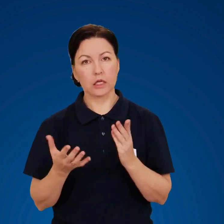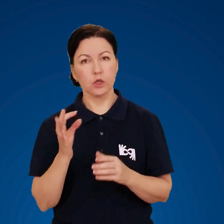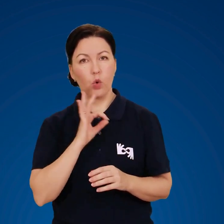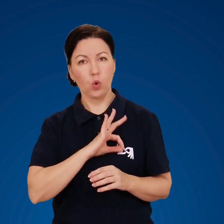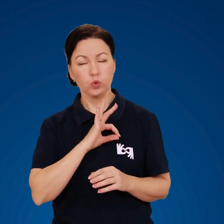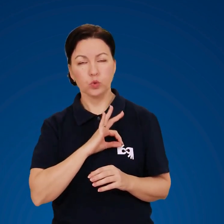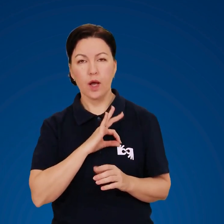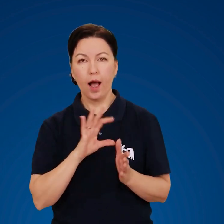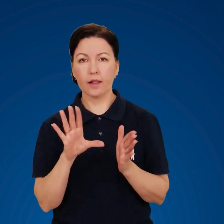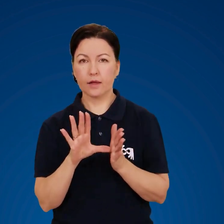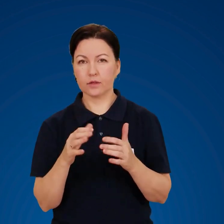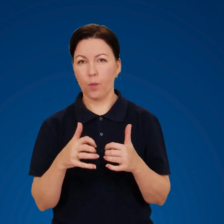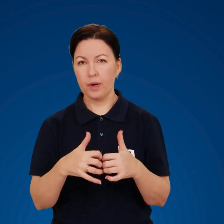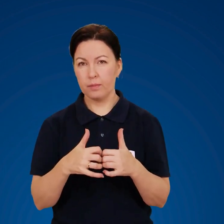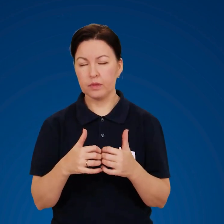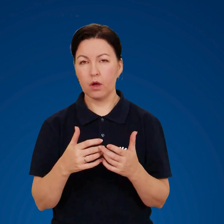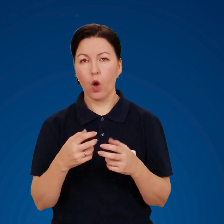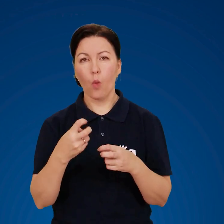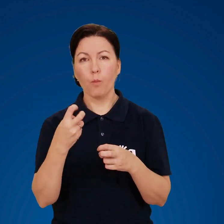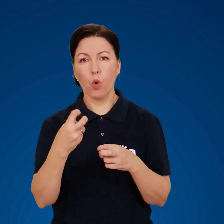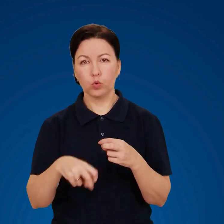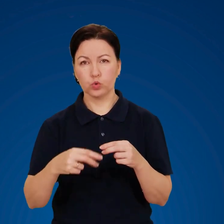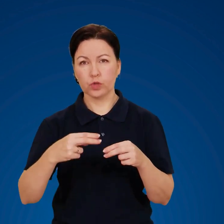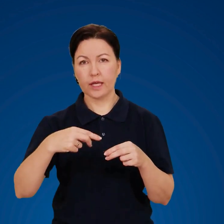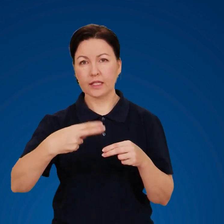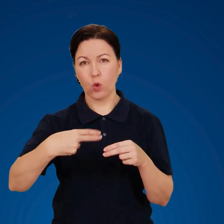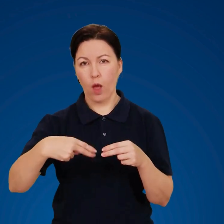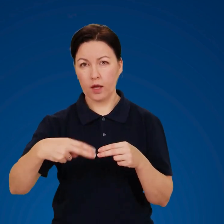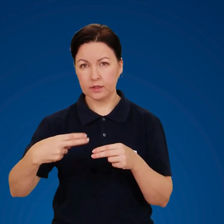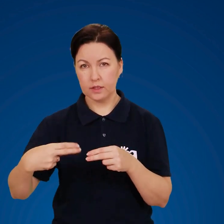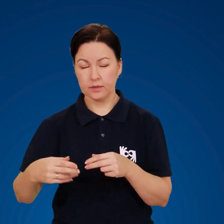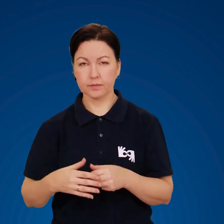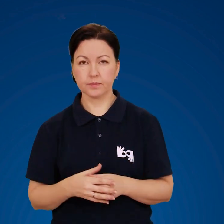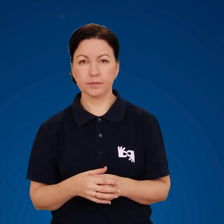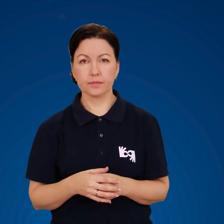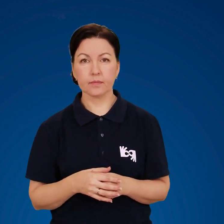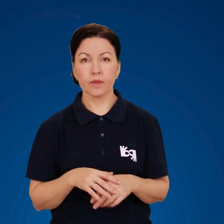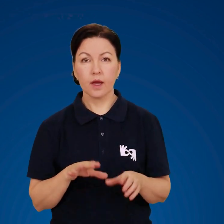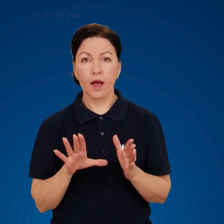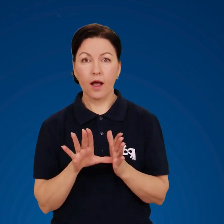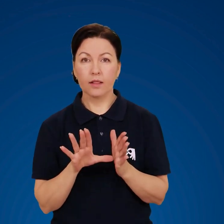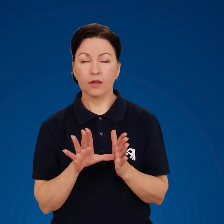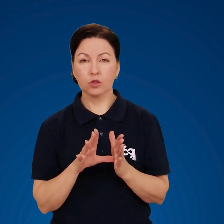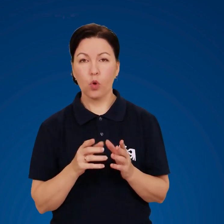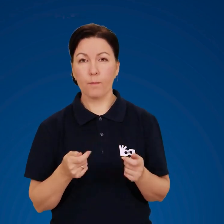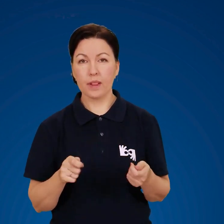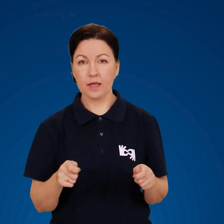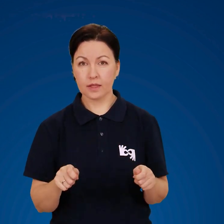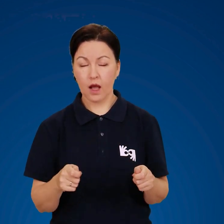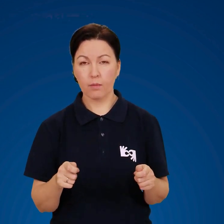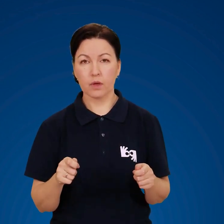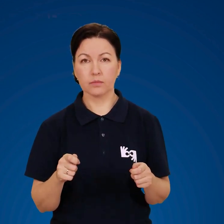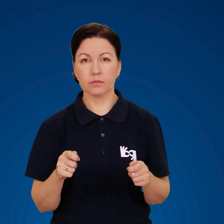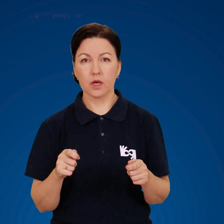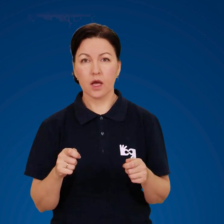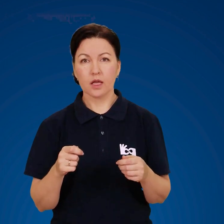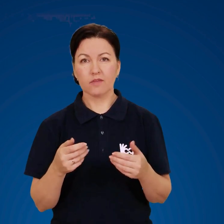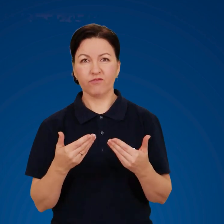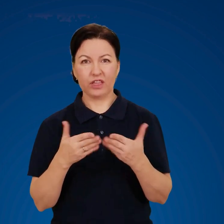користуванні електроприладами з порушеною ізоляцією, електроплитками з відкритою